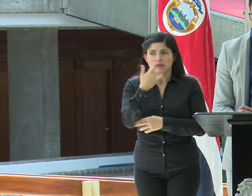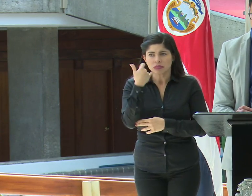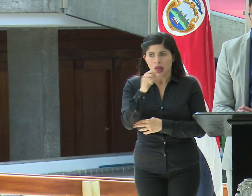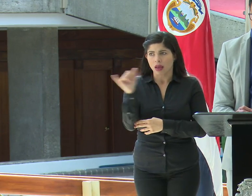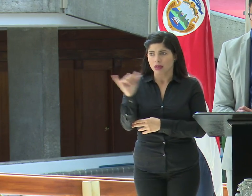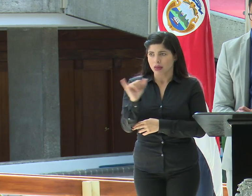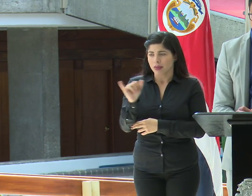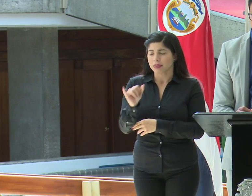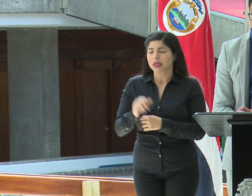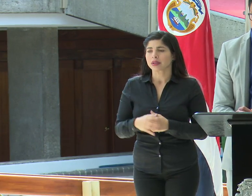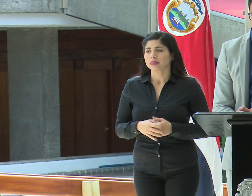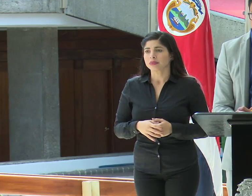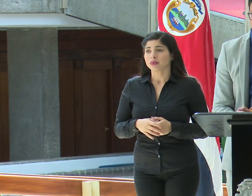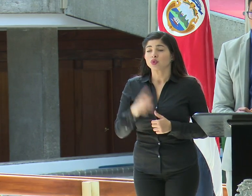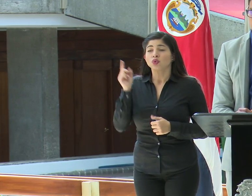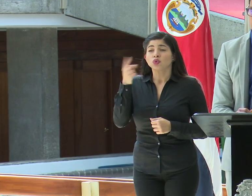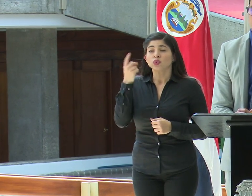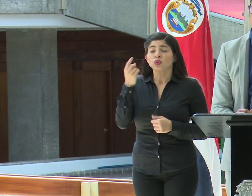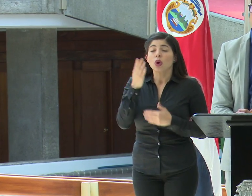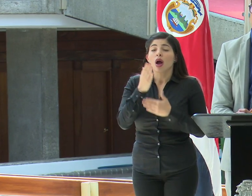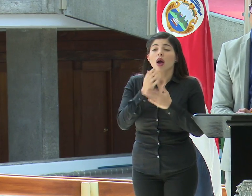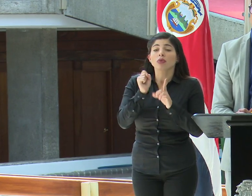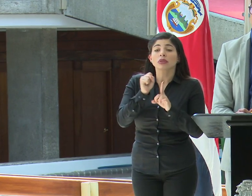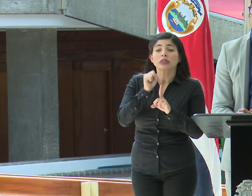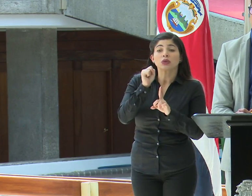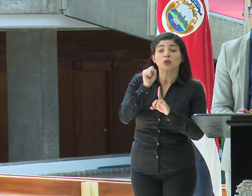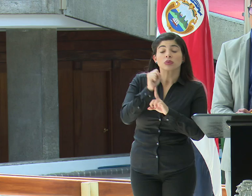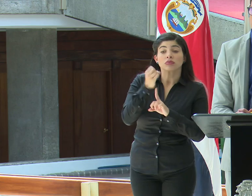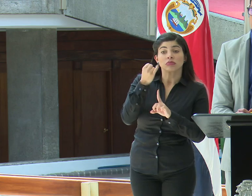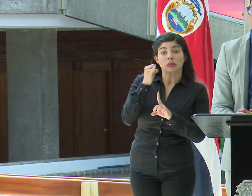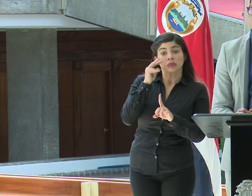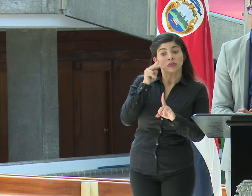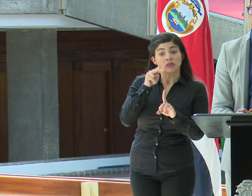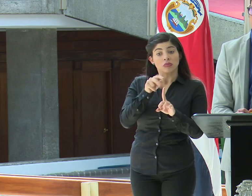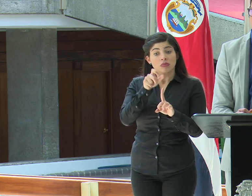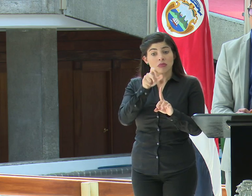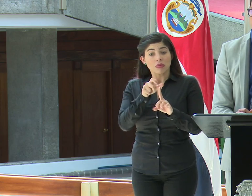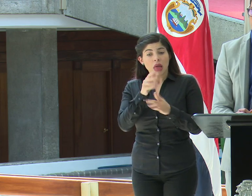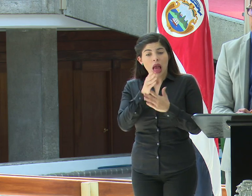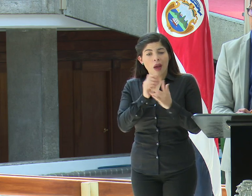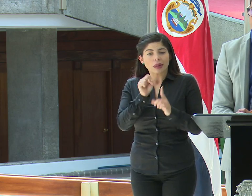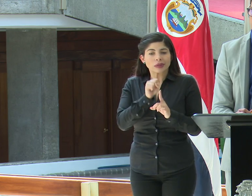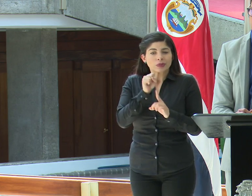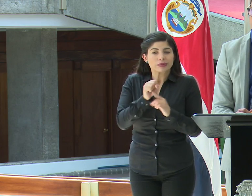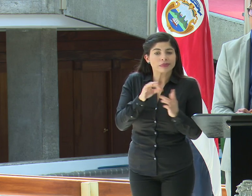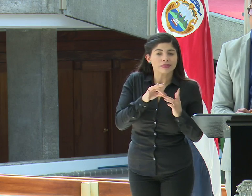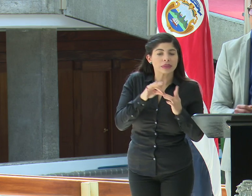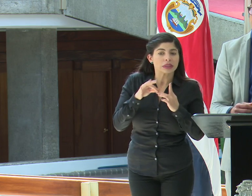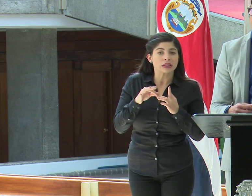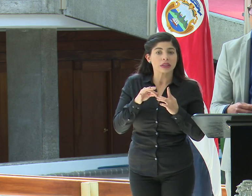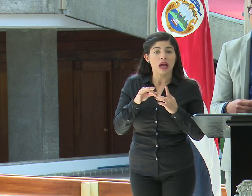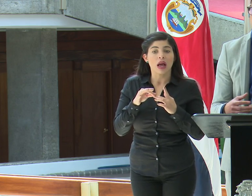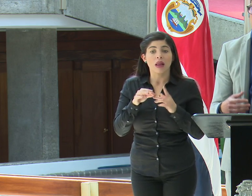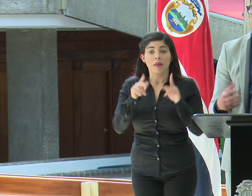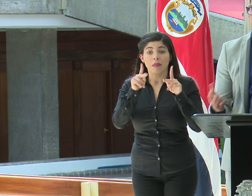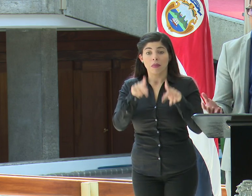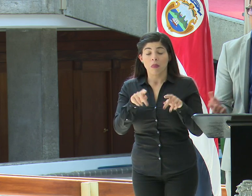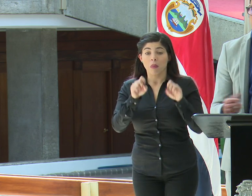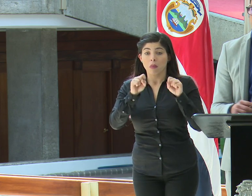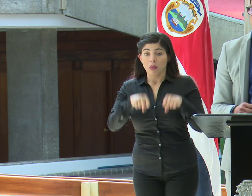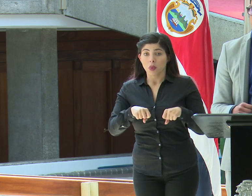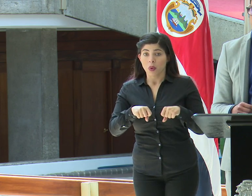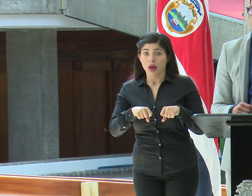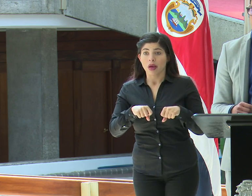y solamente en algunos casos si consideramos que tienen alguna situación particular que podrían permanecer en